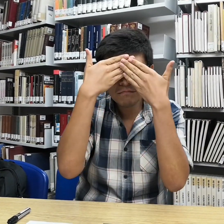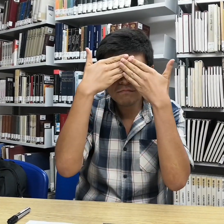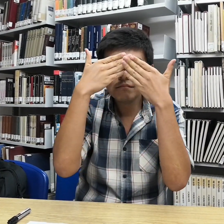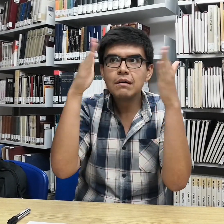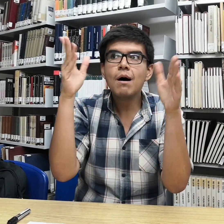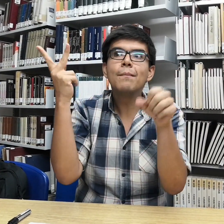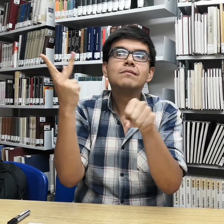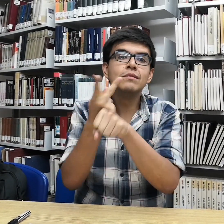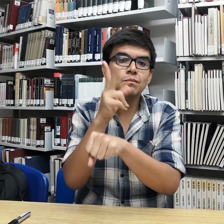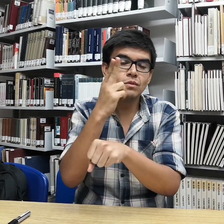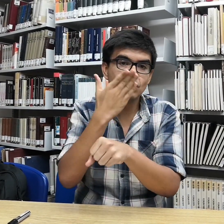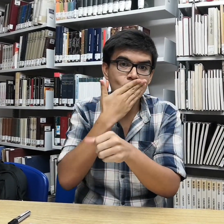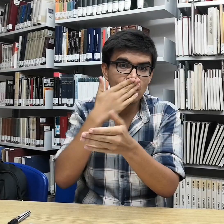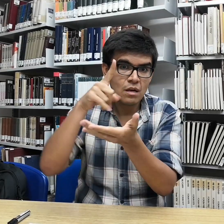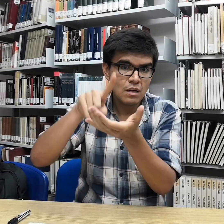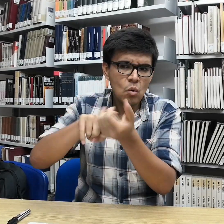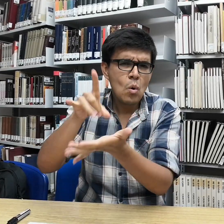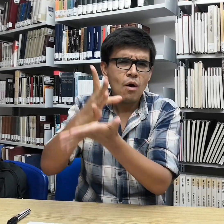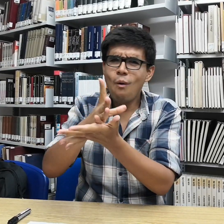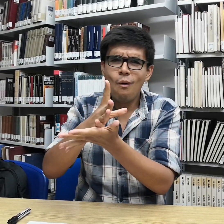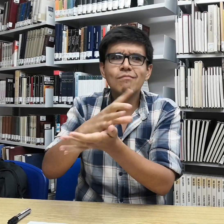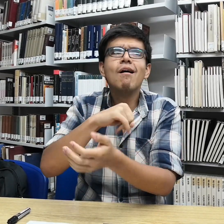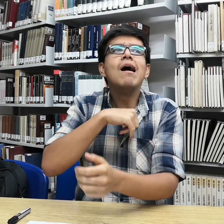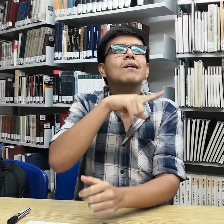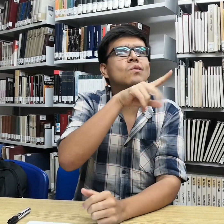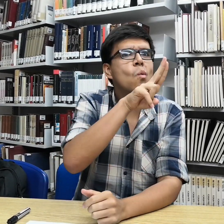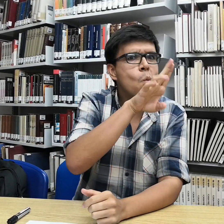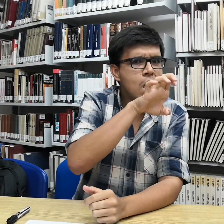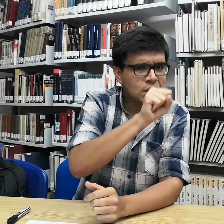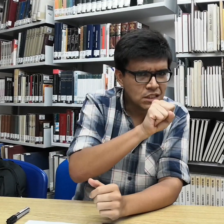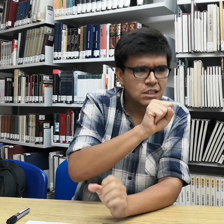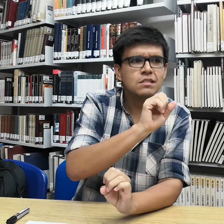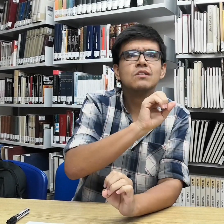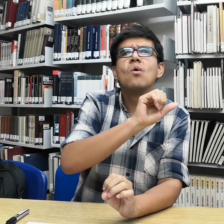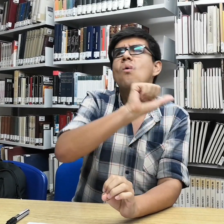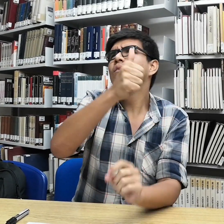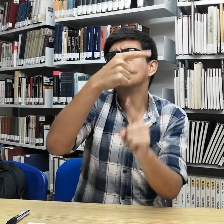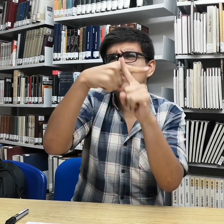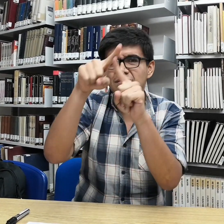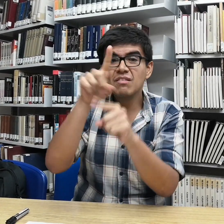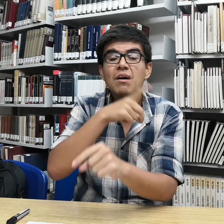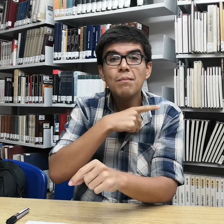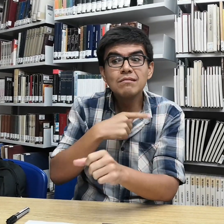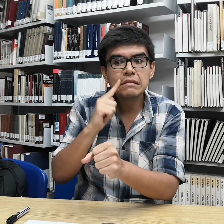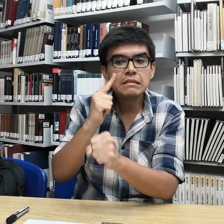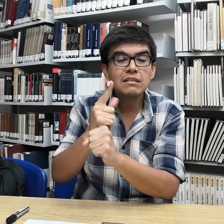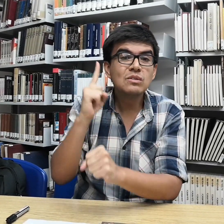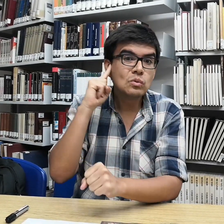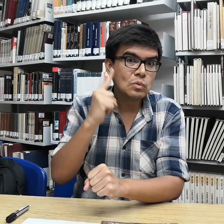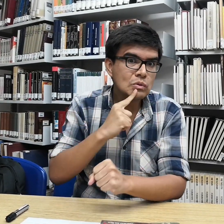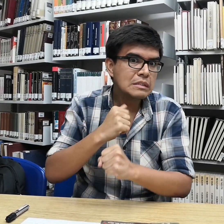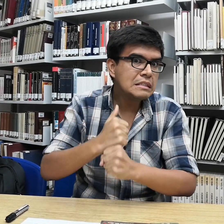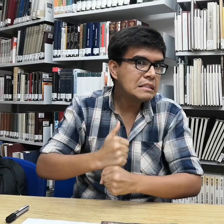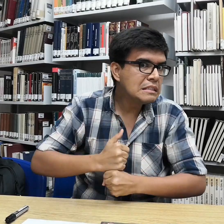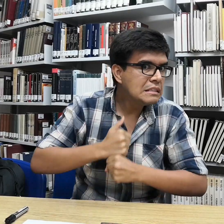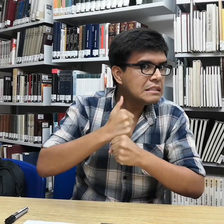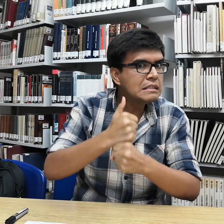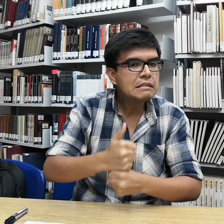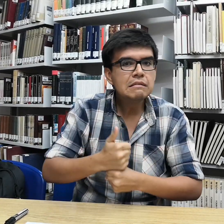Deben ustedes abrir su mente, saber qué es lo que pasa dentro de la Universidad de Sonora y no nada más aquí, sino en otras instituciones que a los